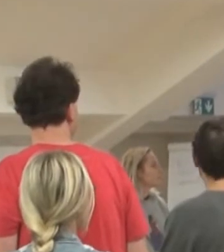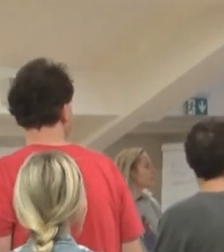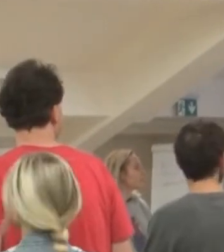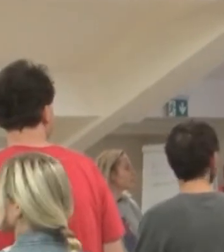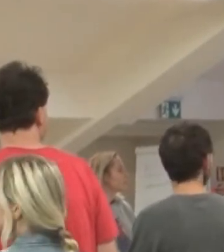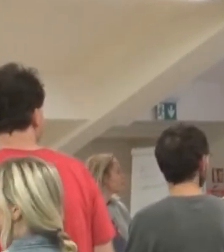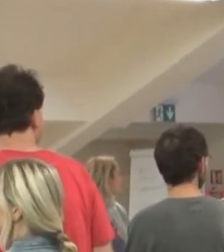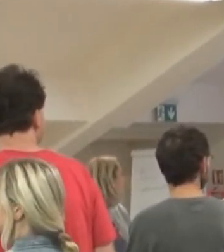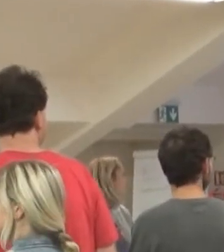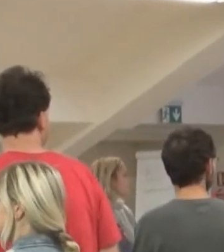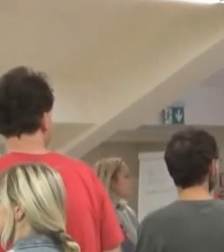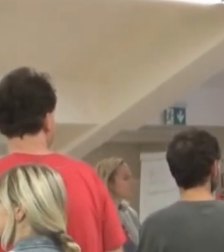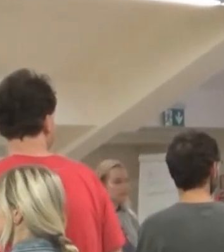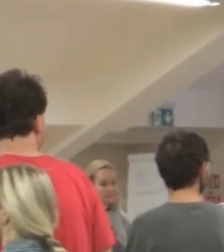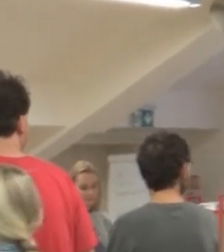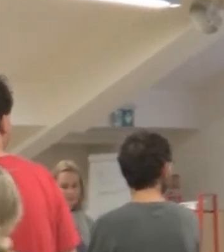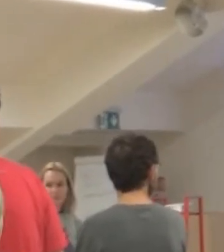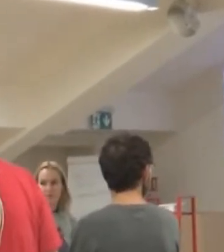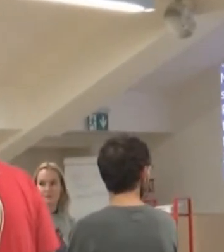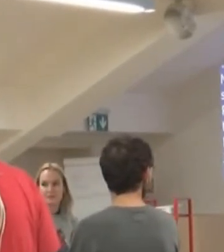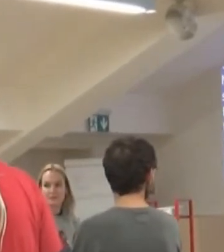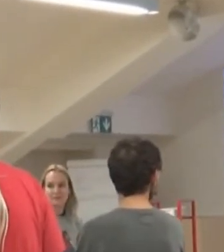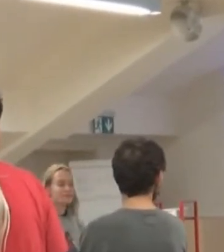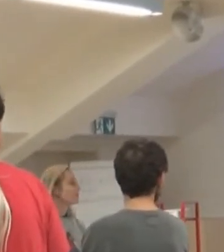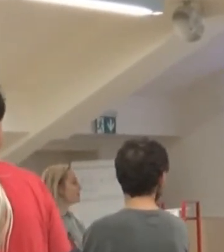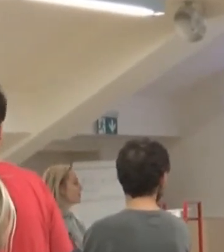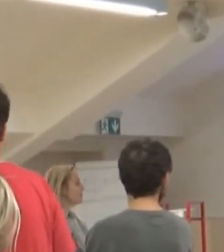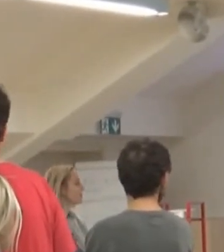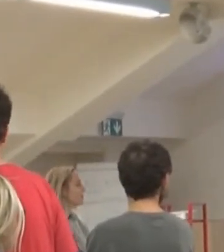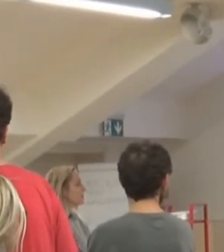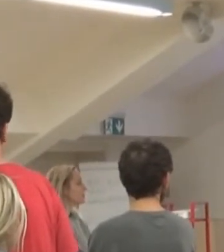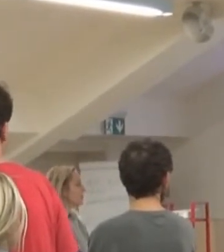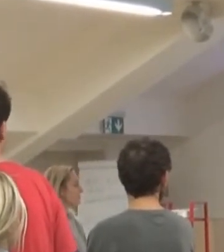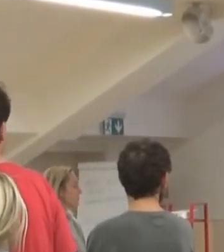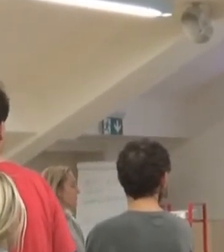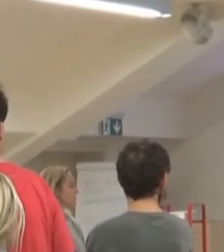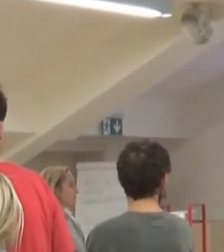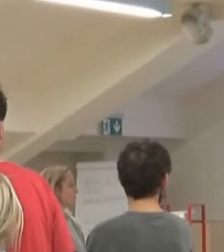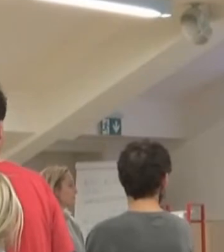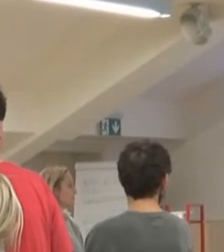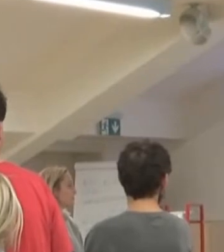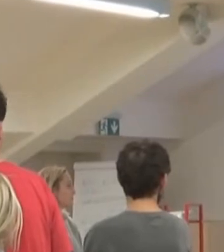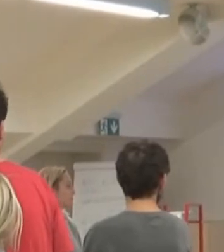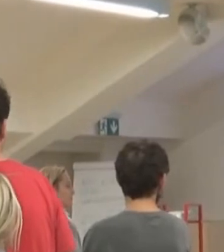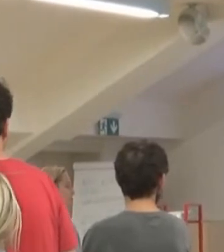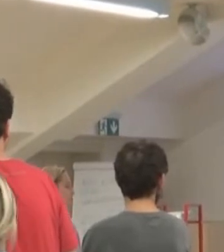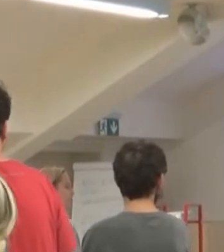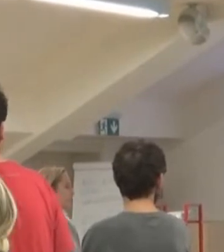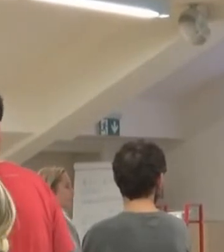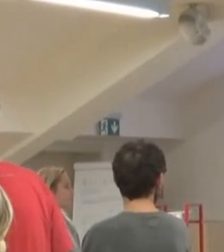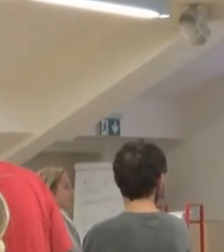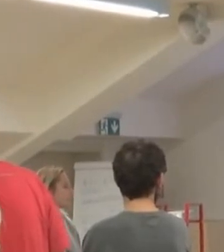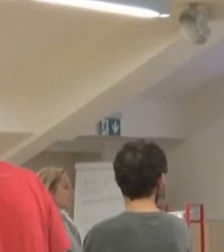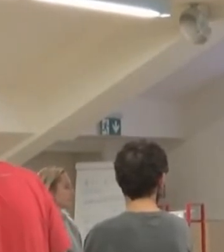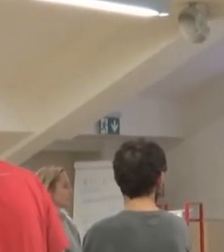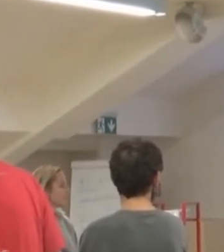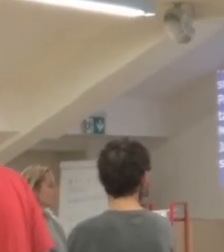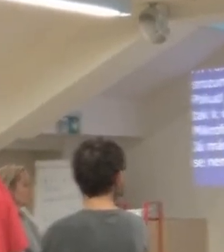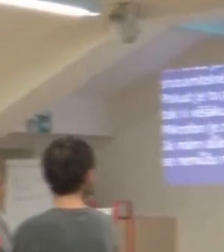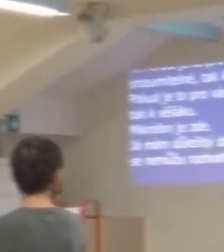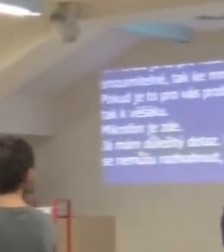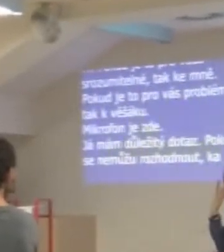Já mám důležitý dotaz. Pokud se nemůžu rozhodlout, kam mám jít. Tak si vymyslí, Sašo, to, co ti naposled nejvíc